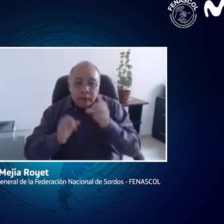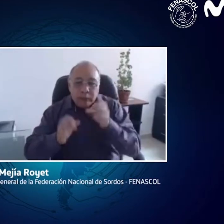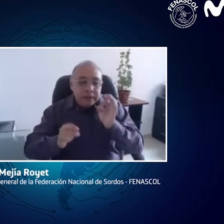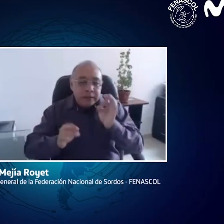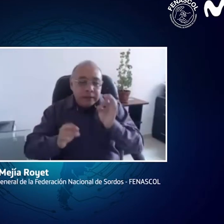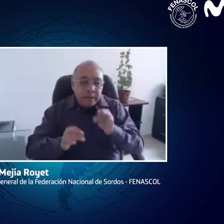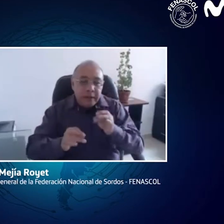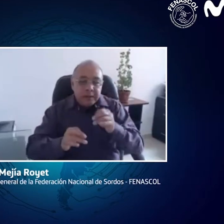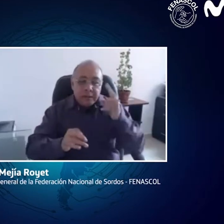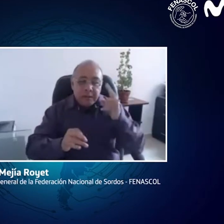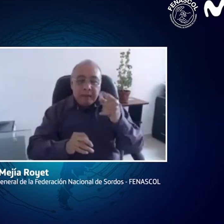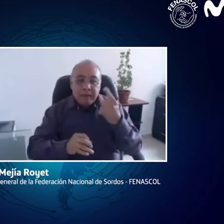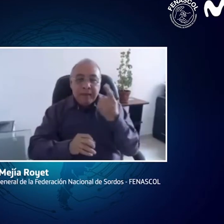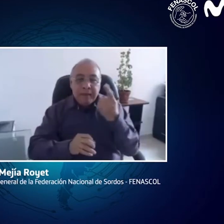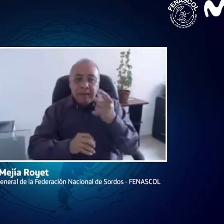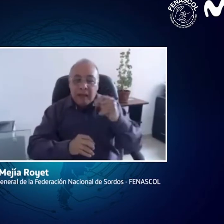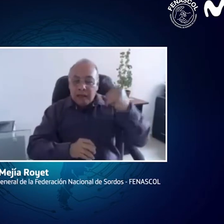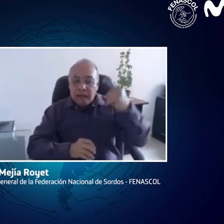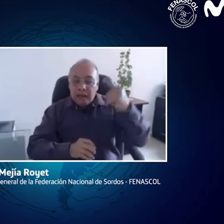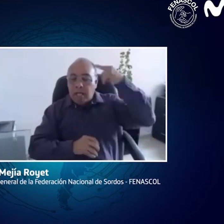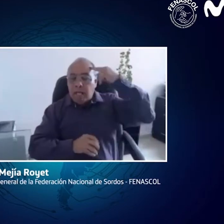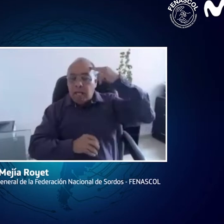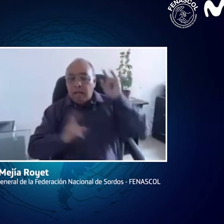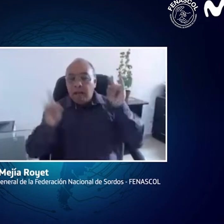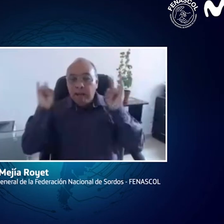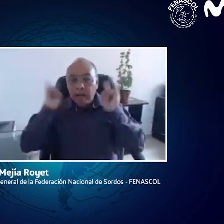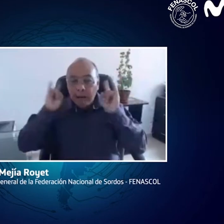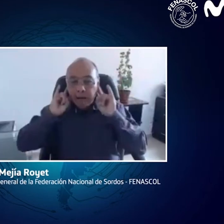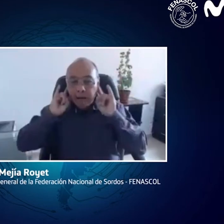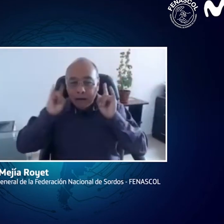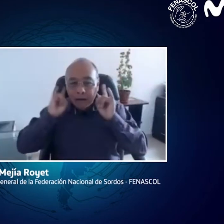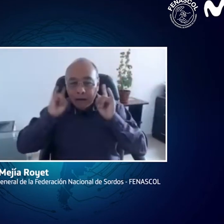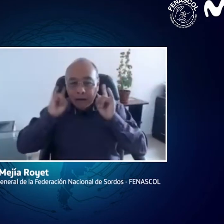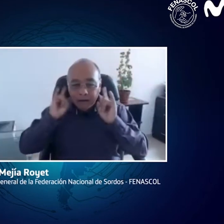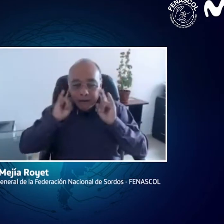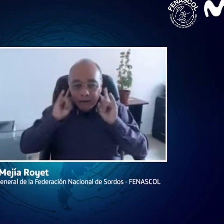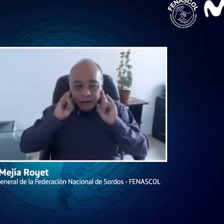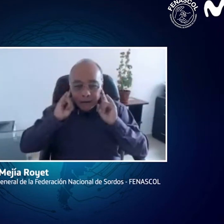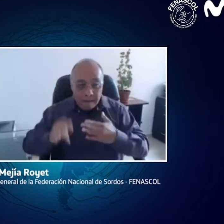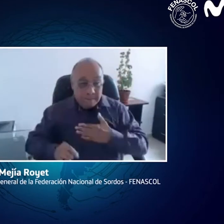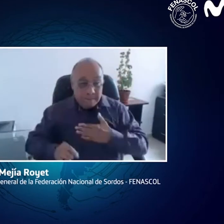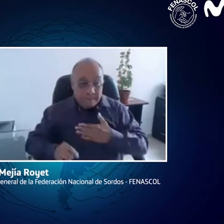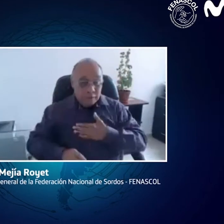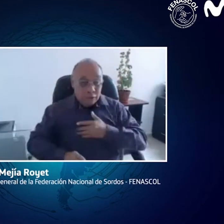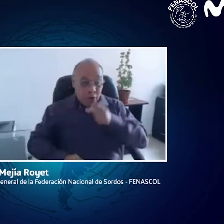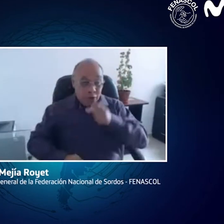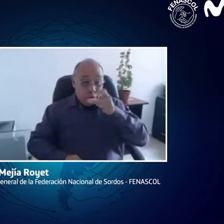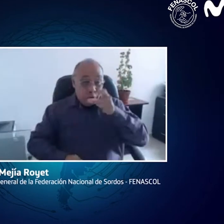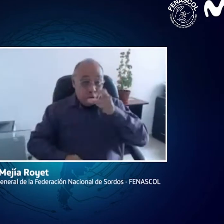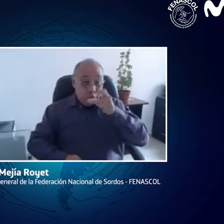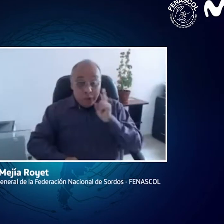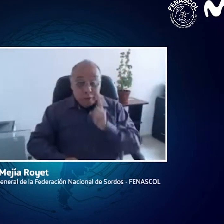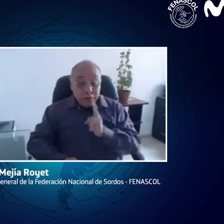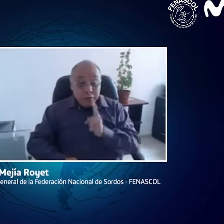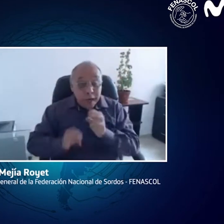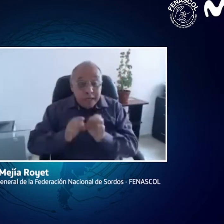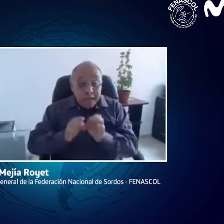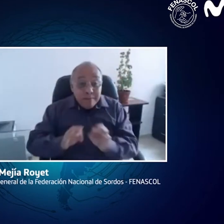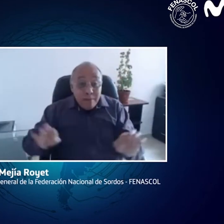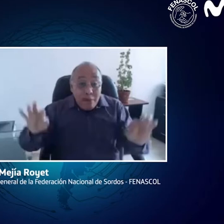las experiencias de los usuarios desde la diversidad del acceso. Por ejemplo, en mi caso, yo no escucho,